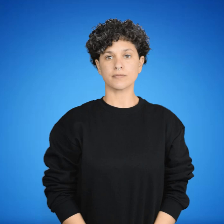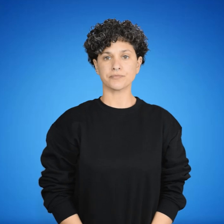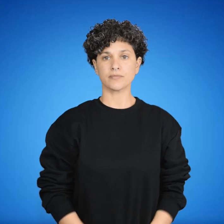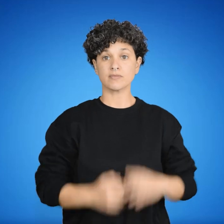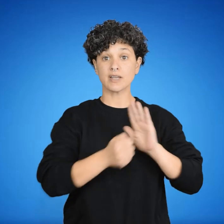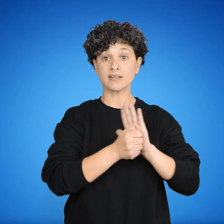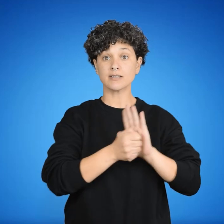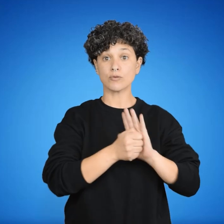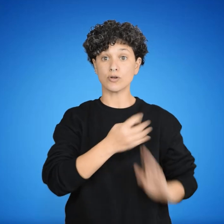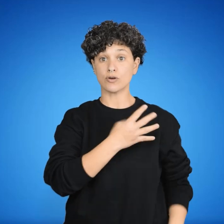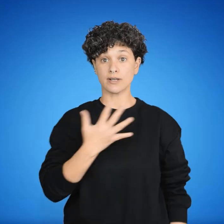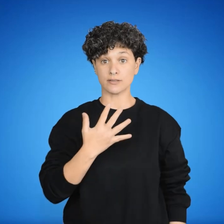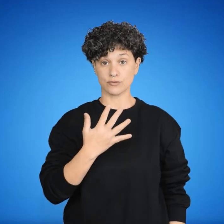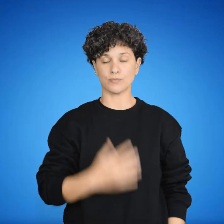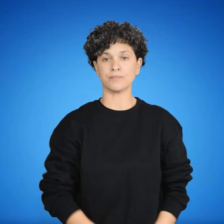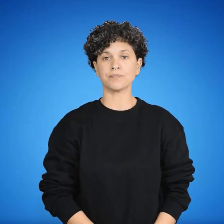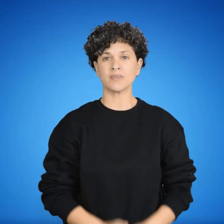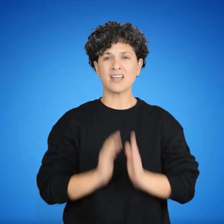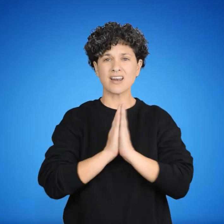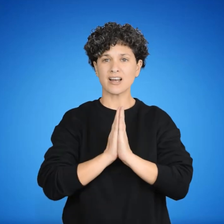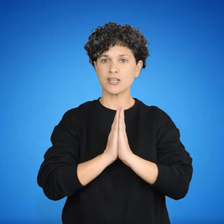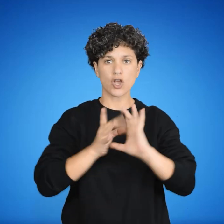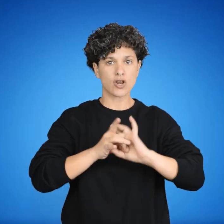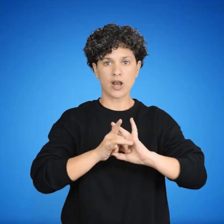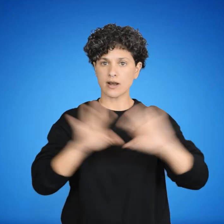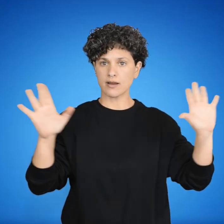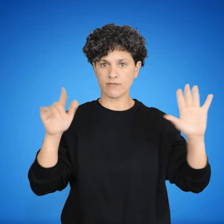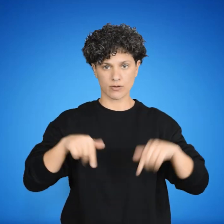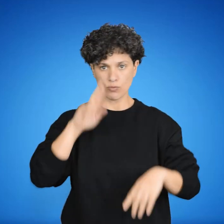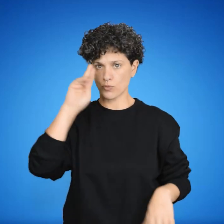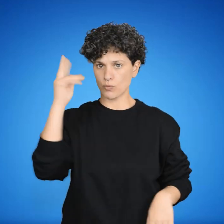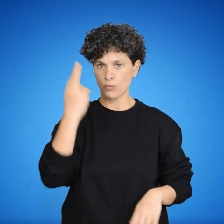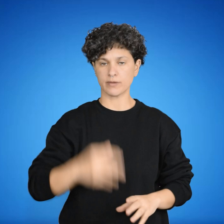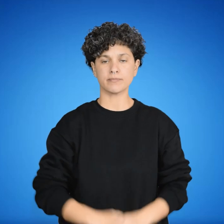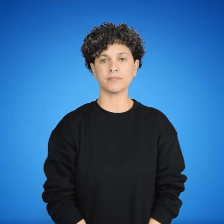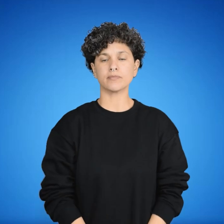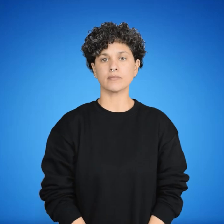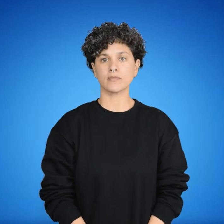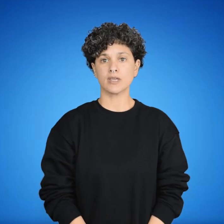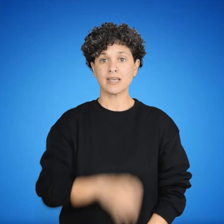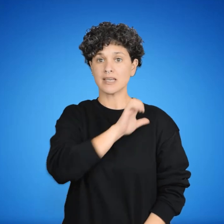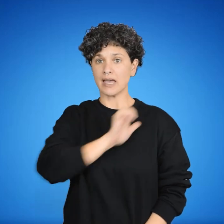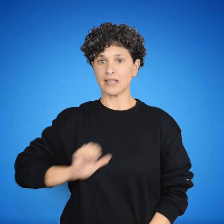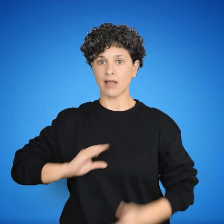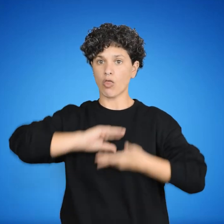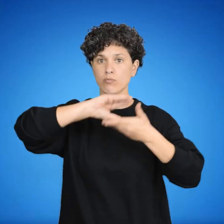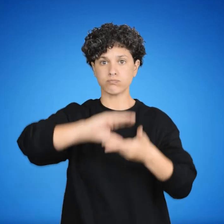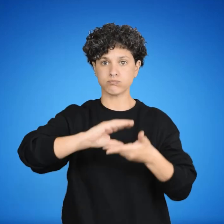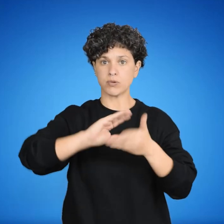Artículo 5º. Todos los cultos religiosos son libres en el Uruguay. El Estado no sostiene religión